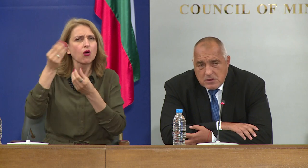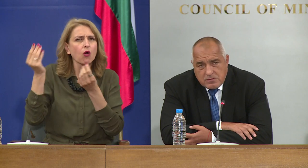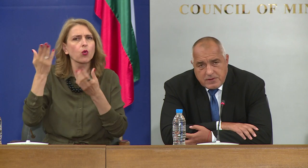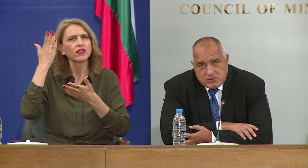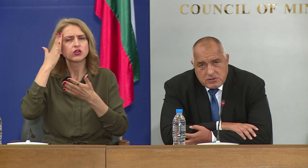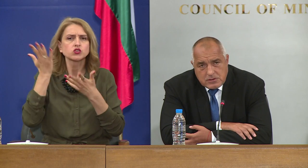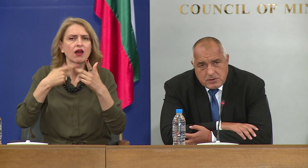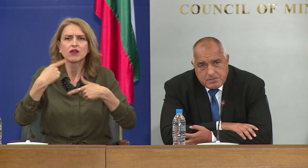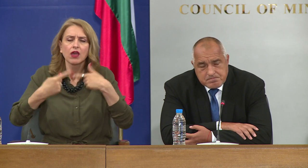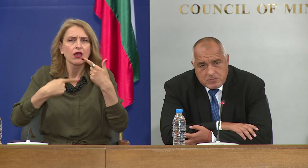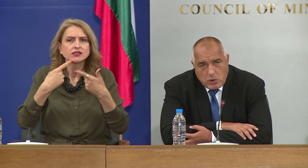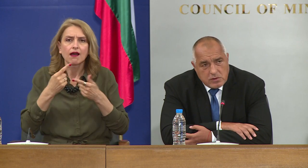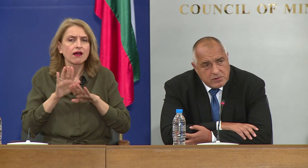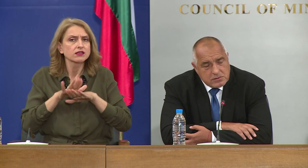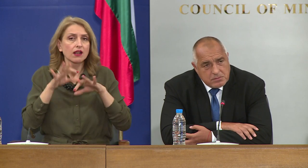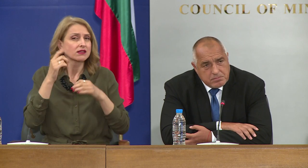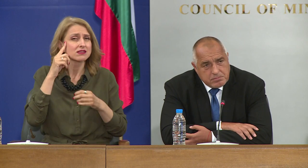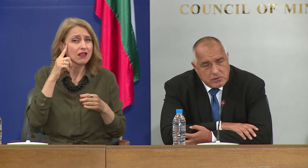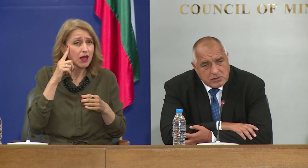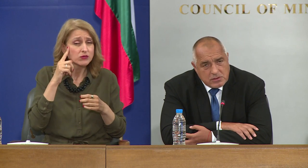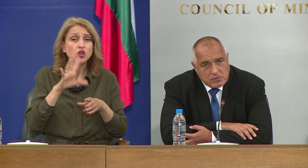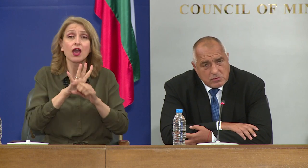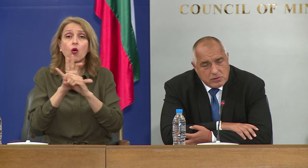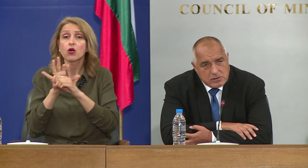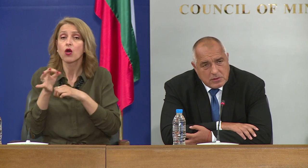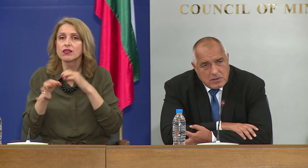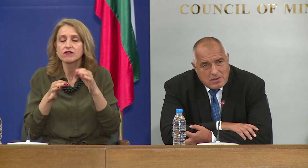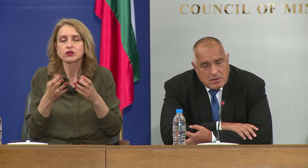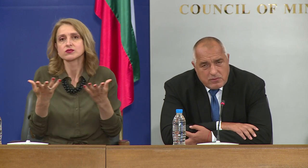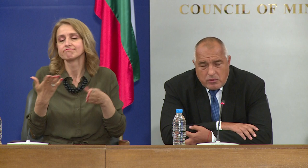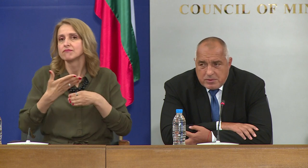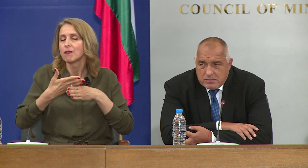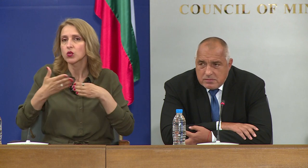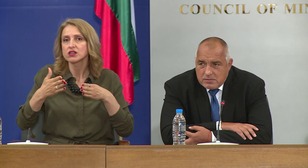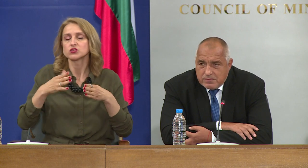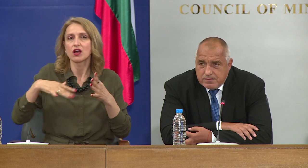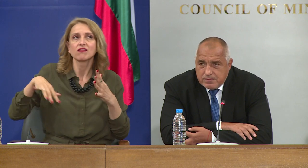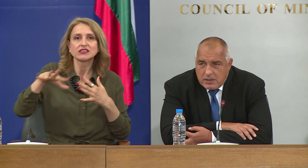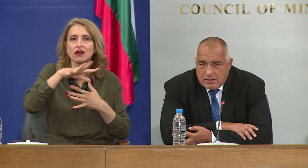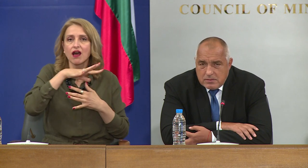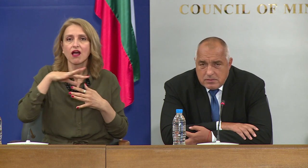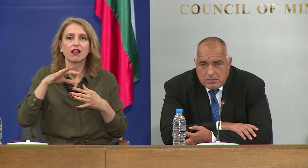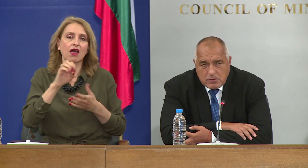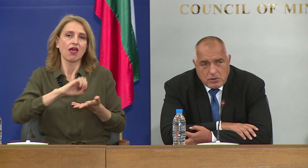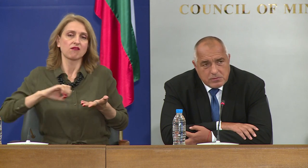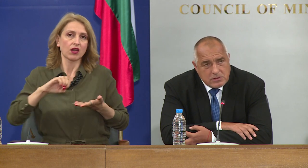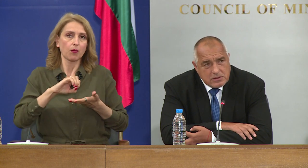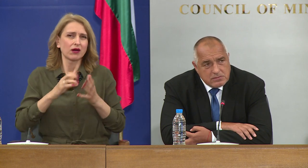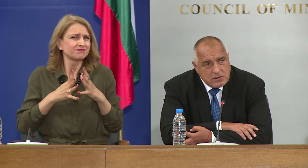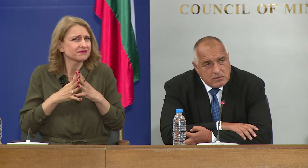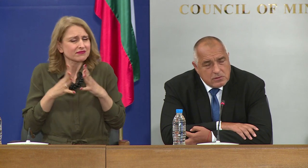това, че коронавируса продължава да тормози Европа в най-огромните